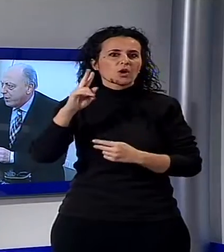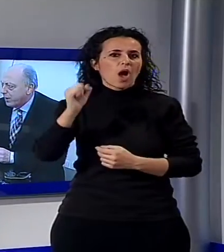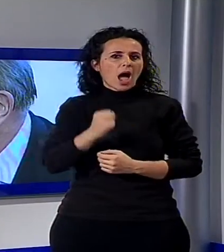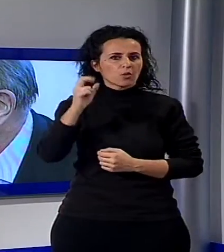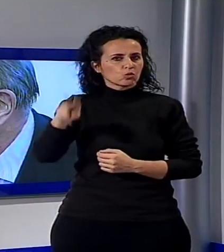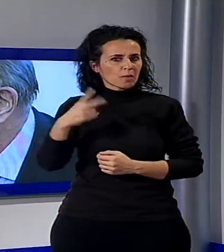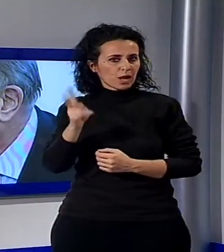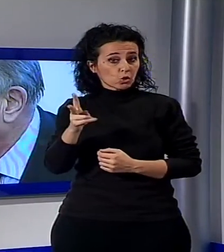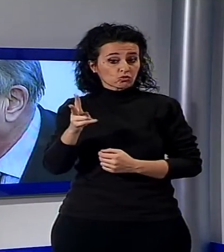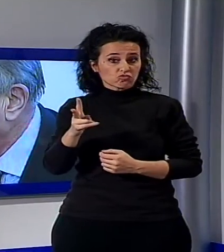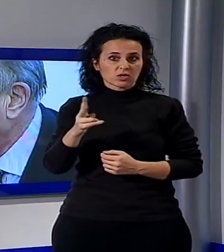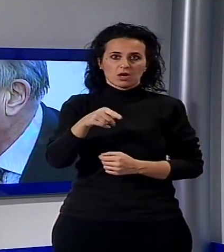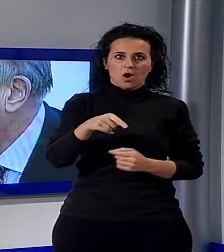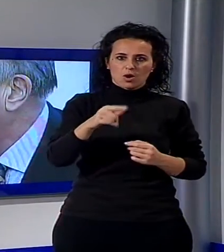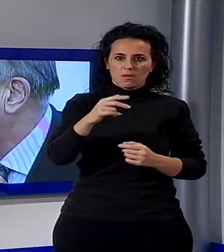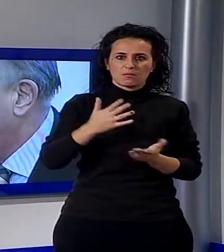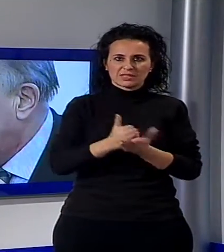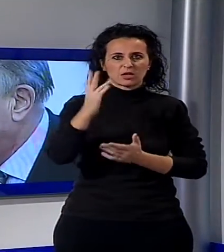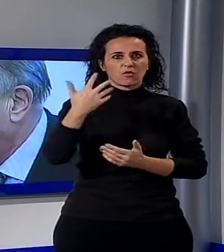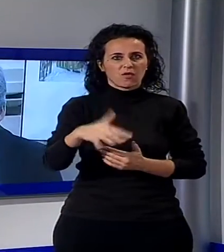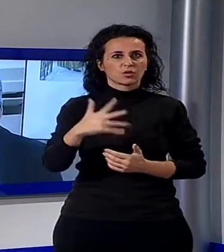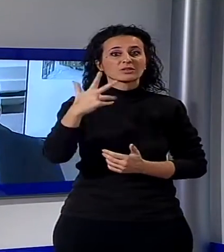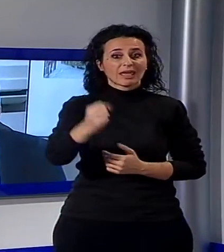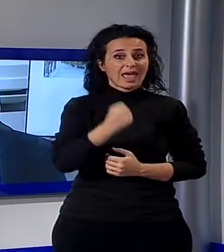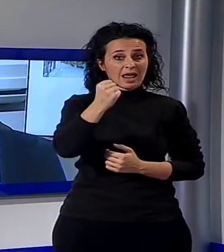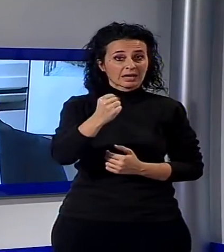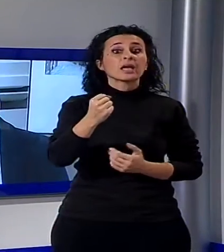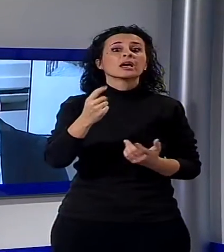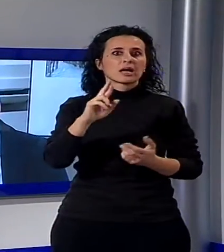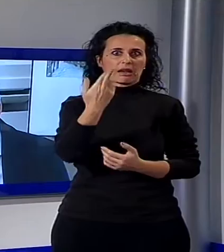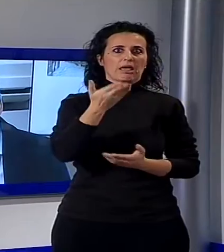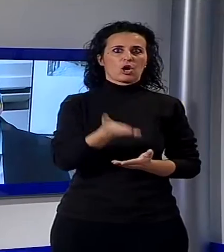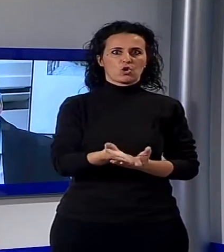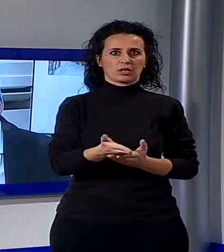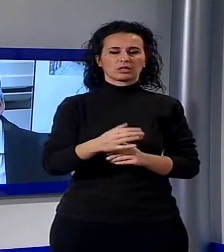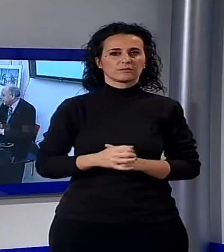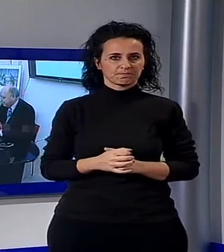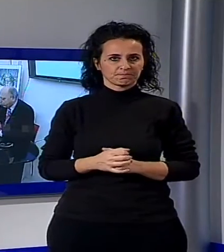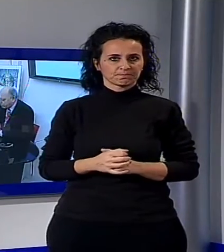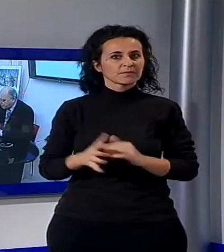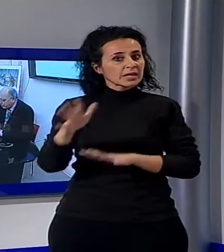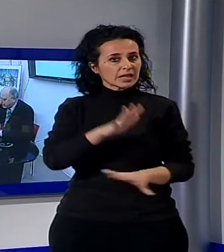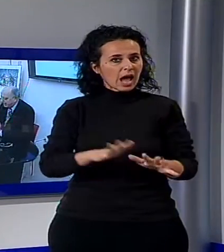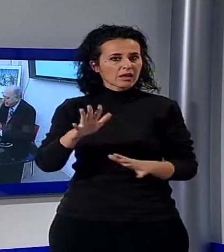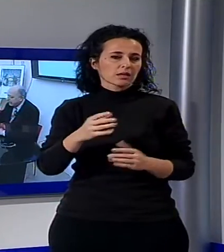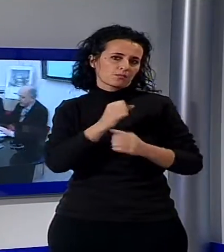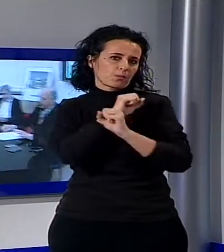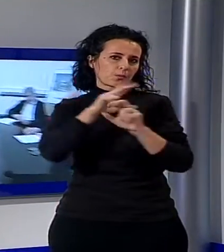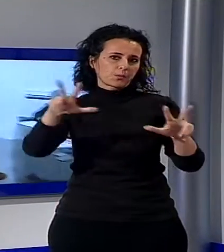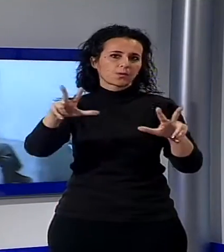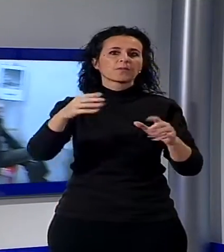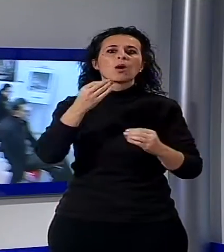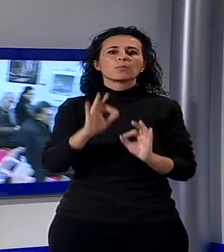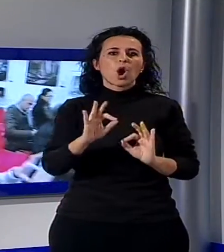L'ottimo risultato è stato illustrato alla città dal sindaco Alessandro Tambellini e dal direttore della Fondazione Puccini,